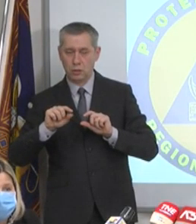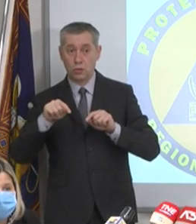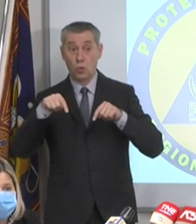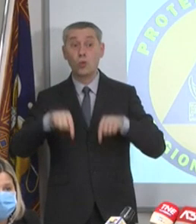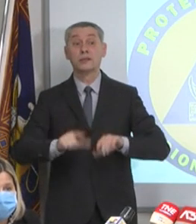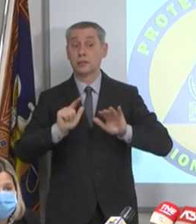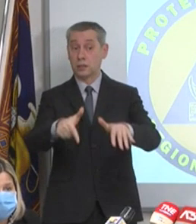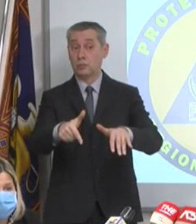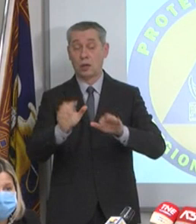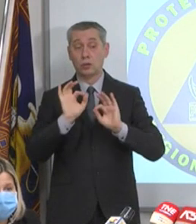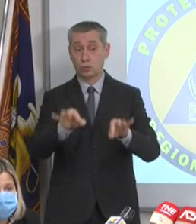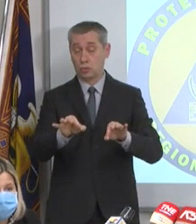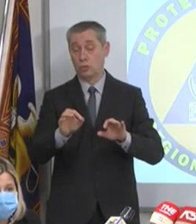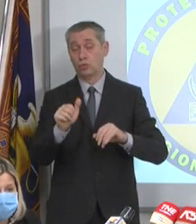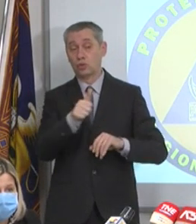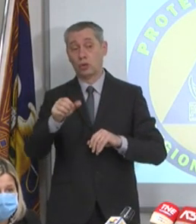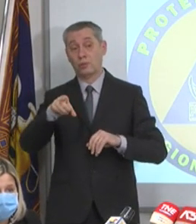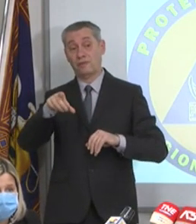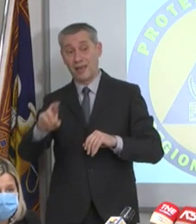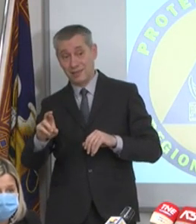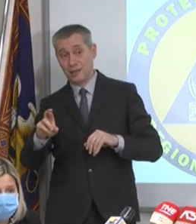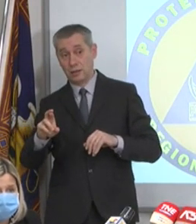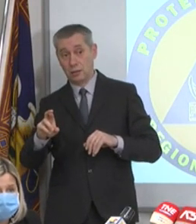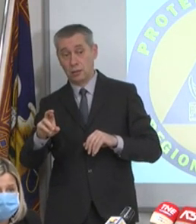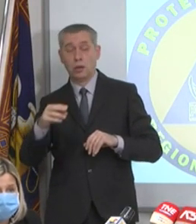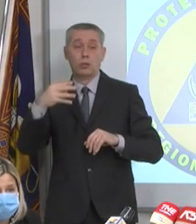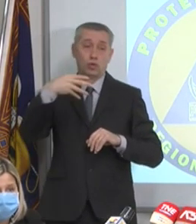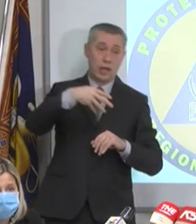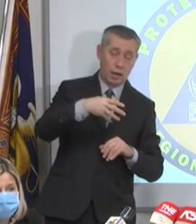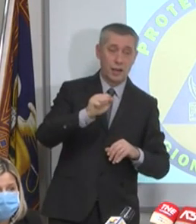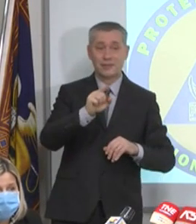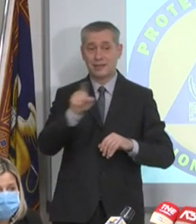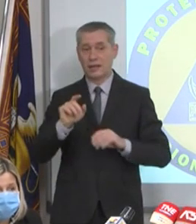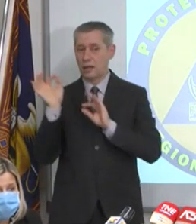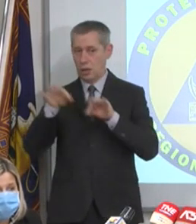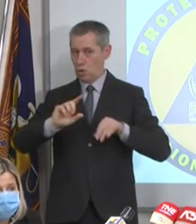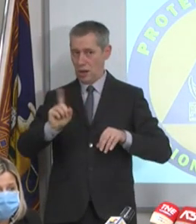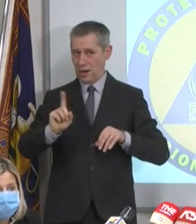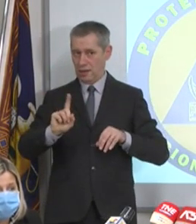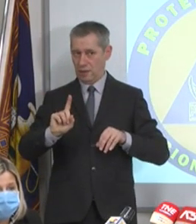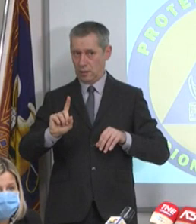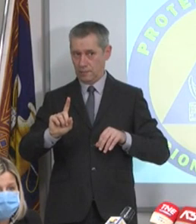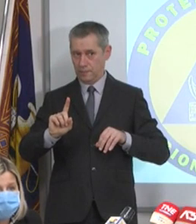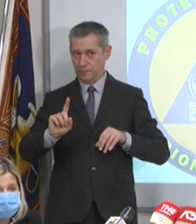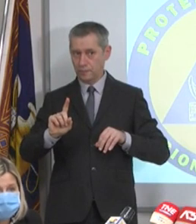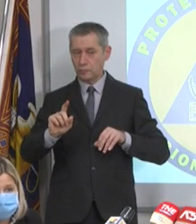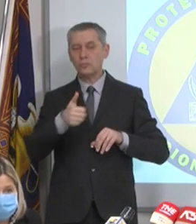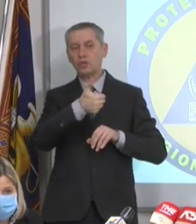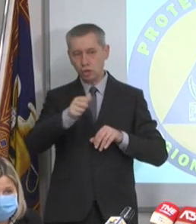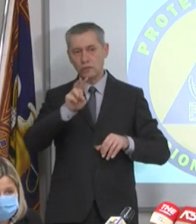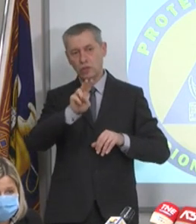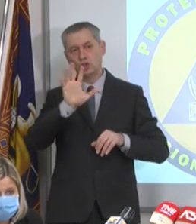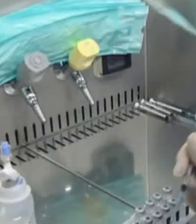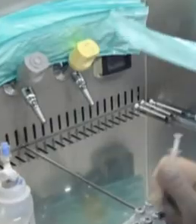arriva solo Pfizer, non arriva né Moderna né AstraZeneca. Quindi sono arrivate, noi abbiamo previsioni solo di queste 125.000 di